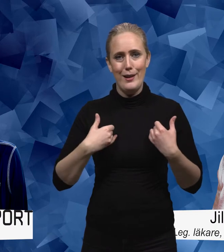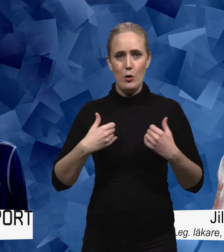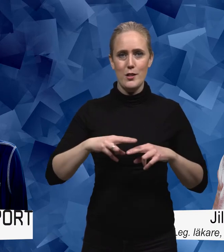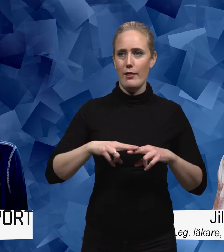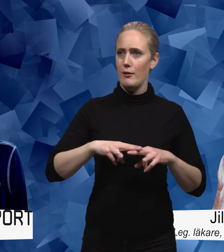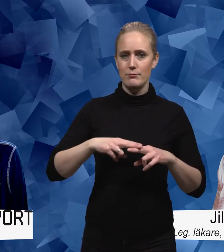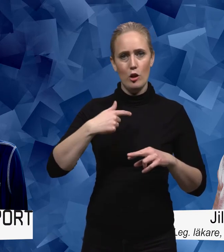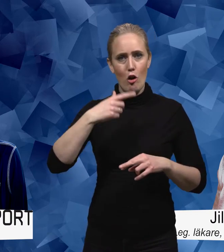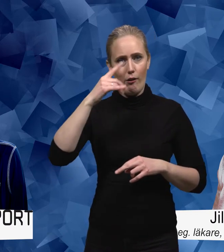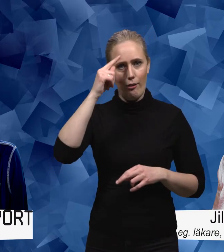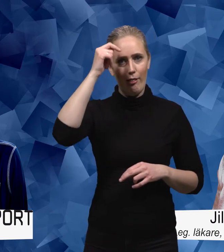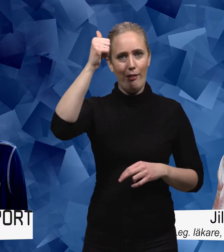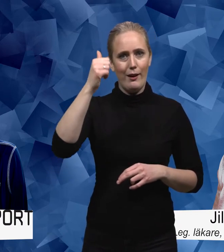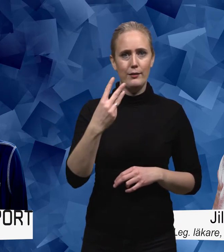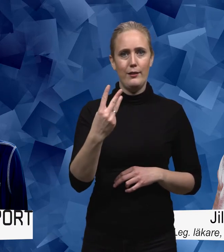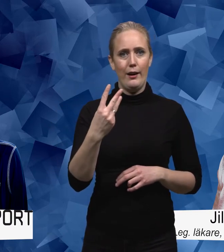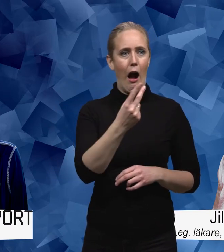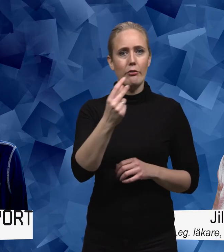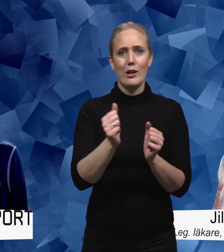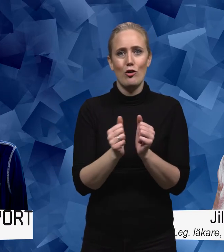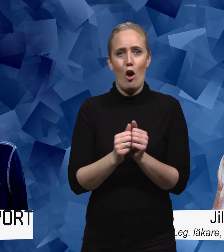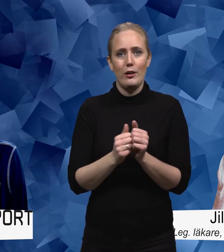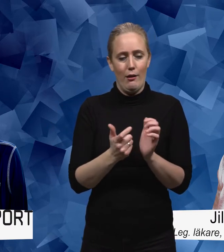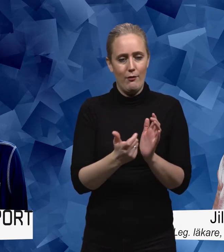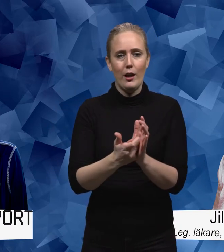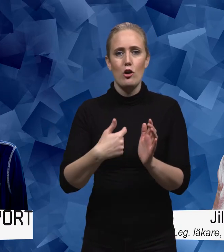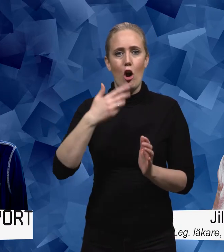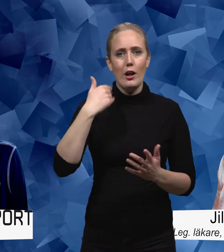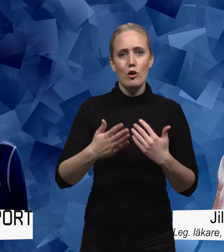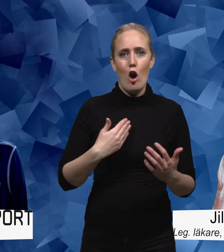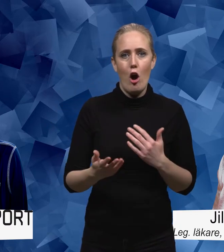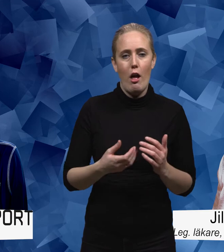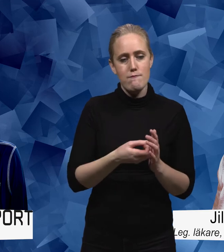känner att jag kommer att kunna hitta på saker tre gånger i veckan ändå som ger mig kondition